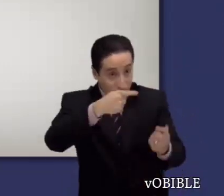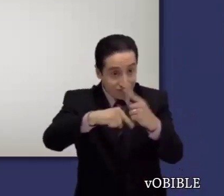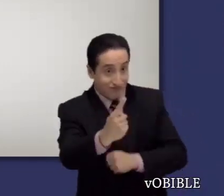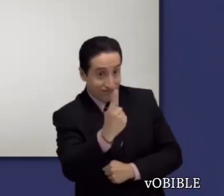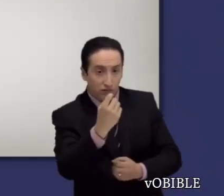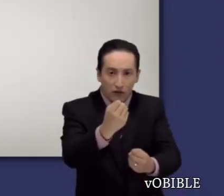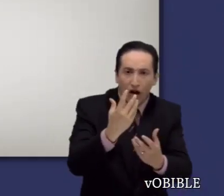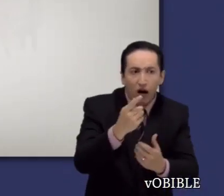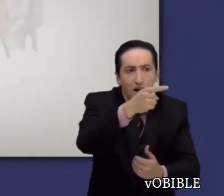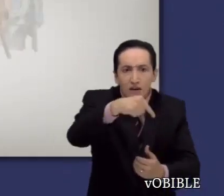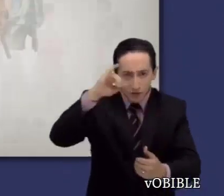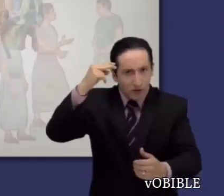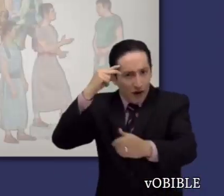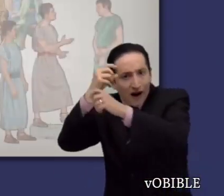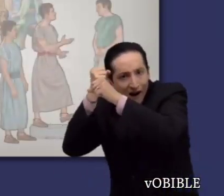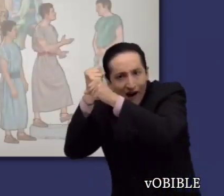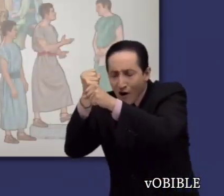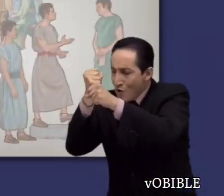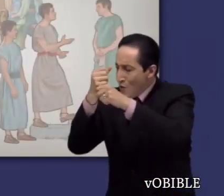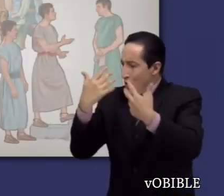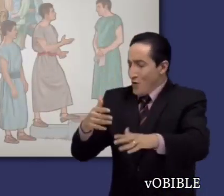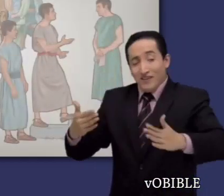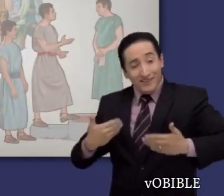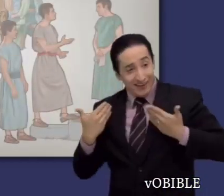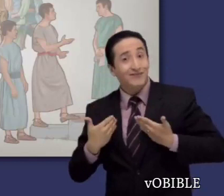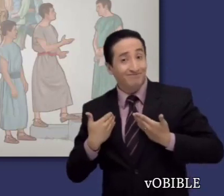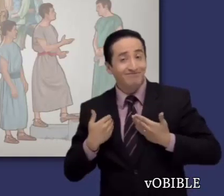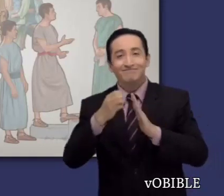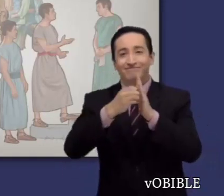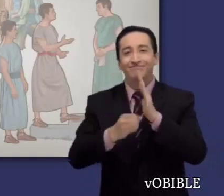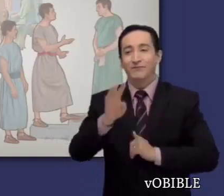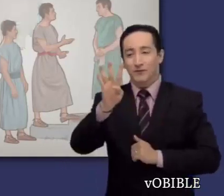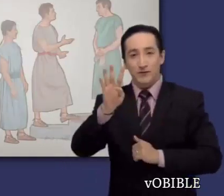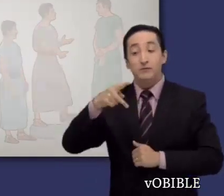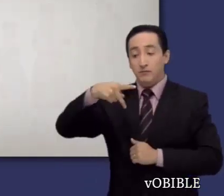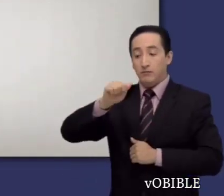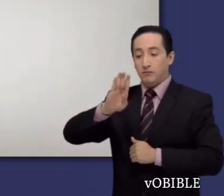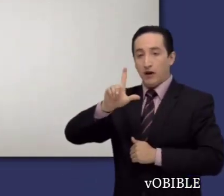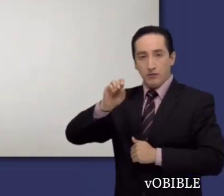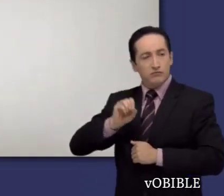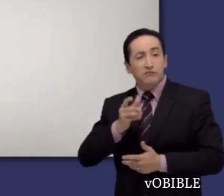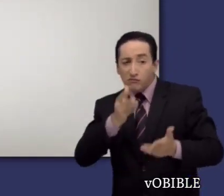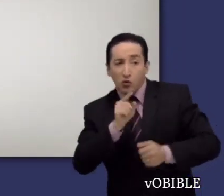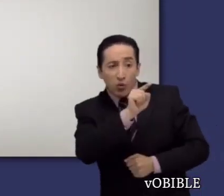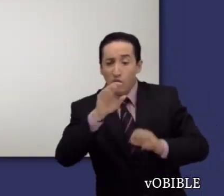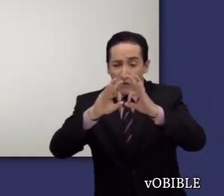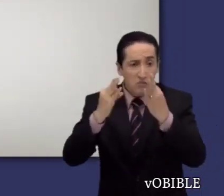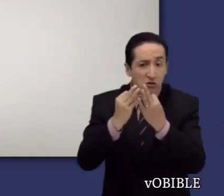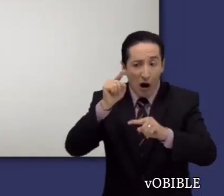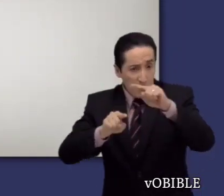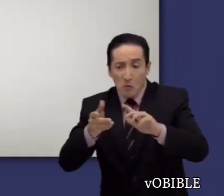haya regresado con buenas noticias. Todos están bien en sentido espiritual. En el capítulo 4,